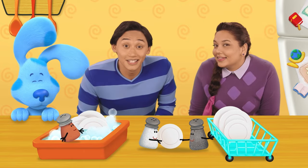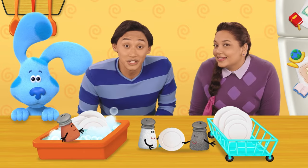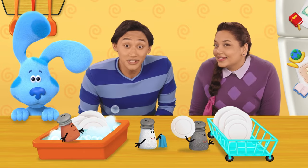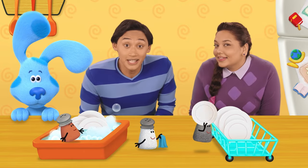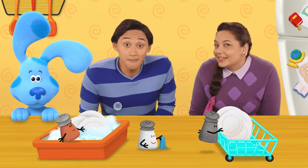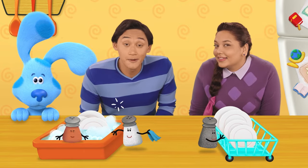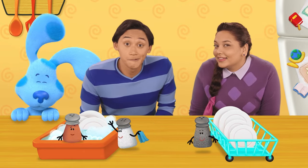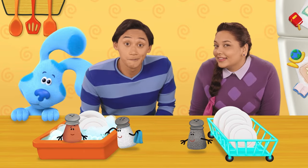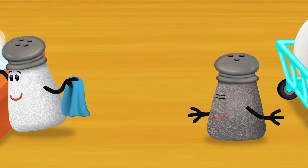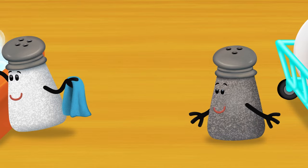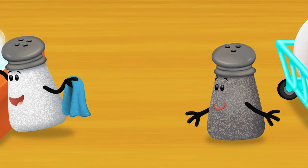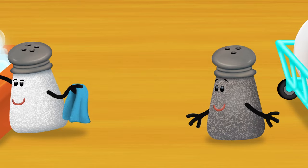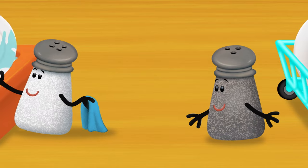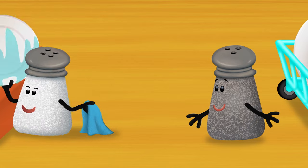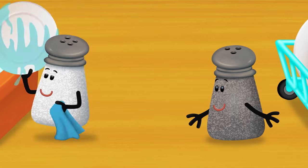¿Pueden verlos? ¿Pueden verlos?